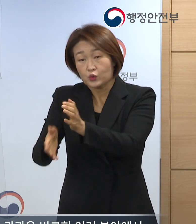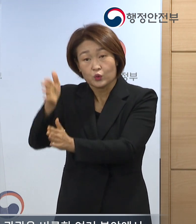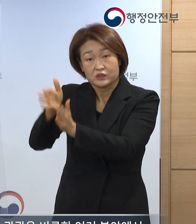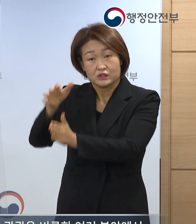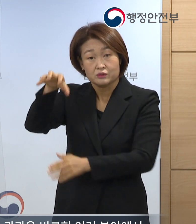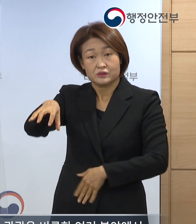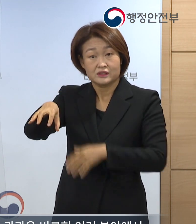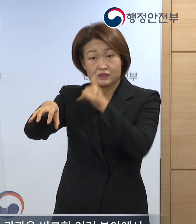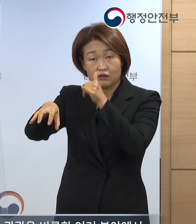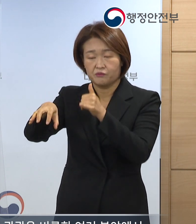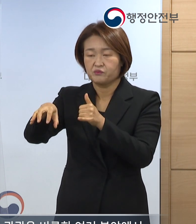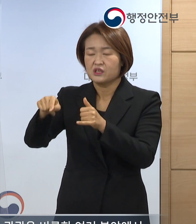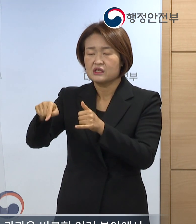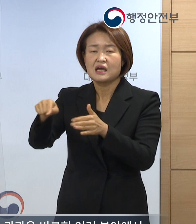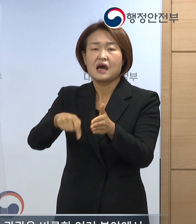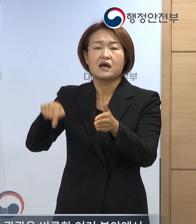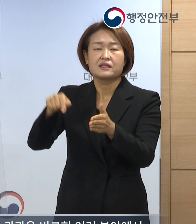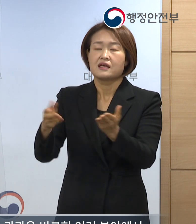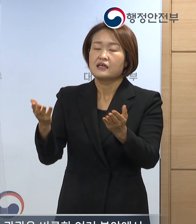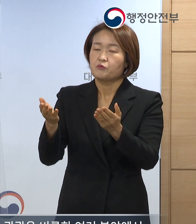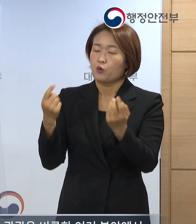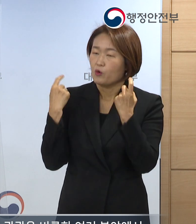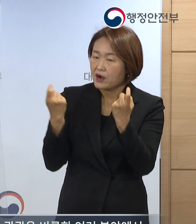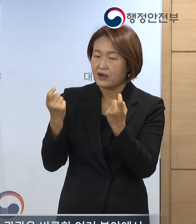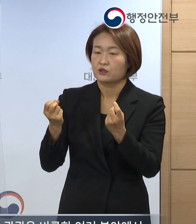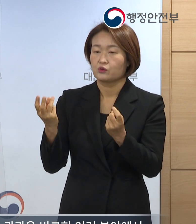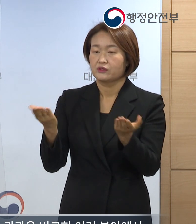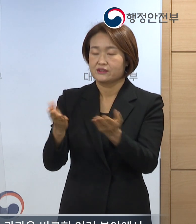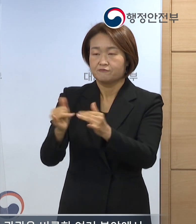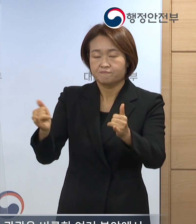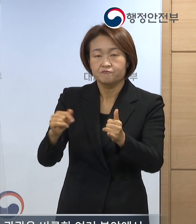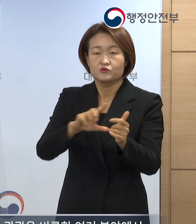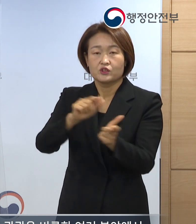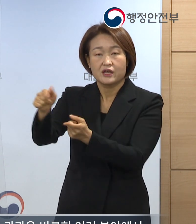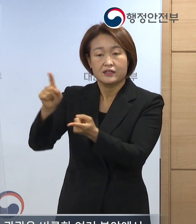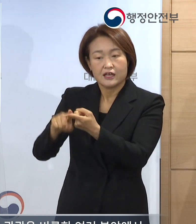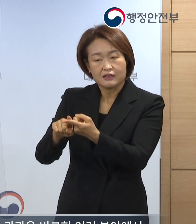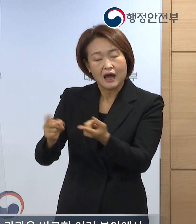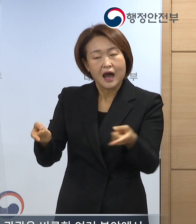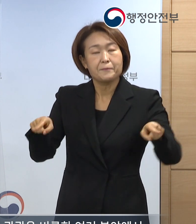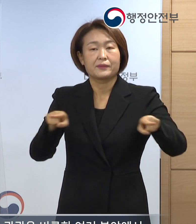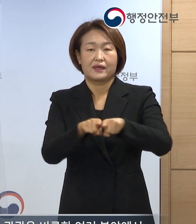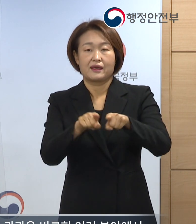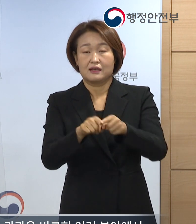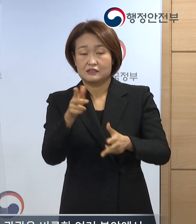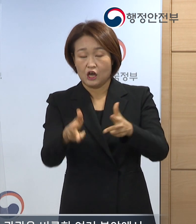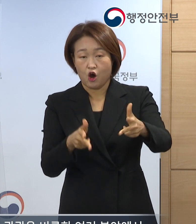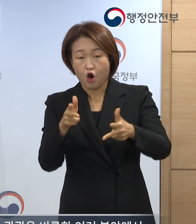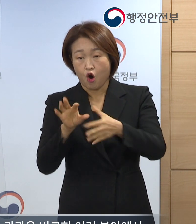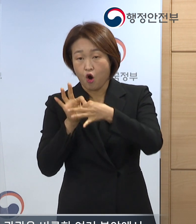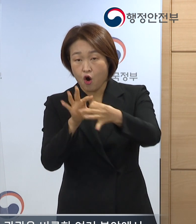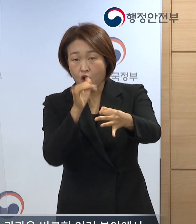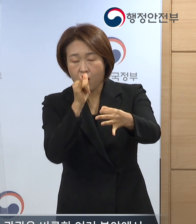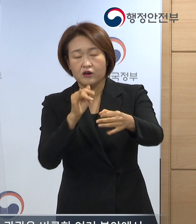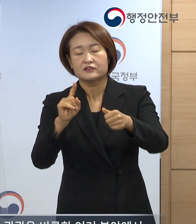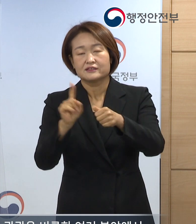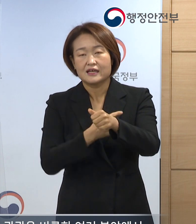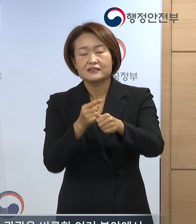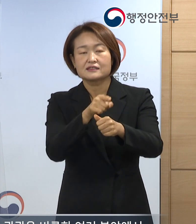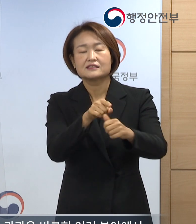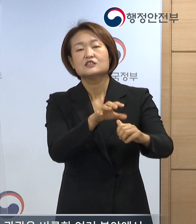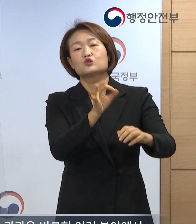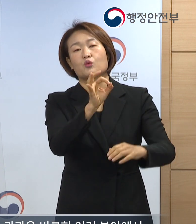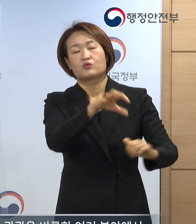산업, 일자리, 관광을 비롯한 여러 분야에서 공동사업을 추진하는 경우 지방섬열대응기금 등을